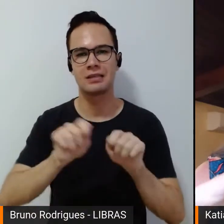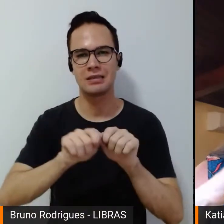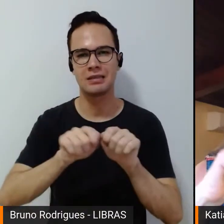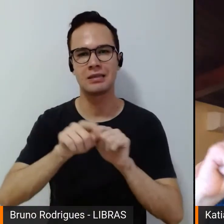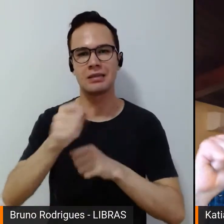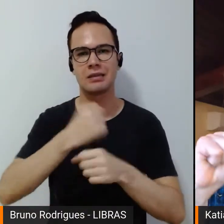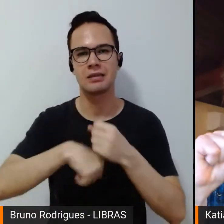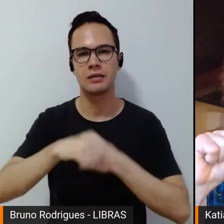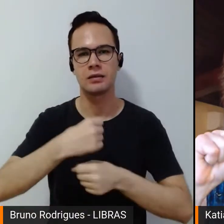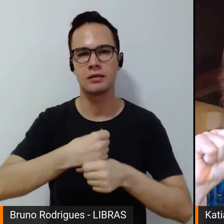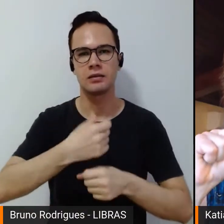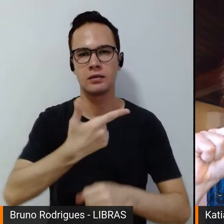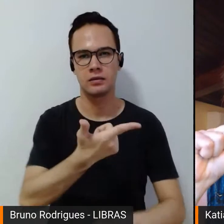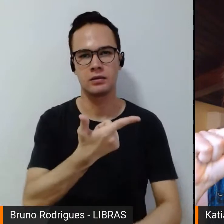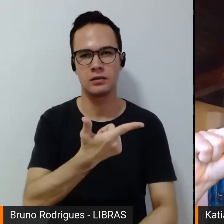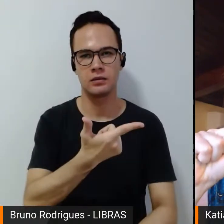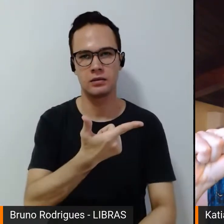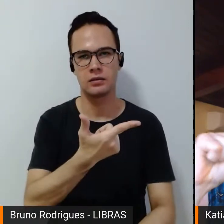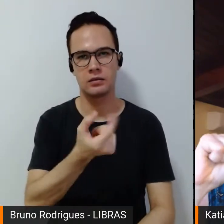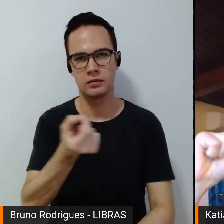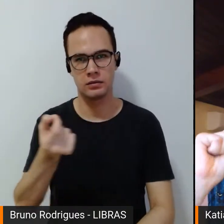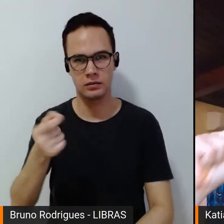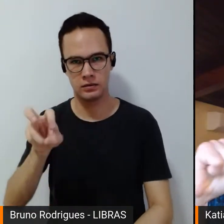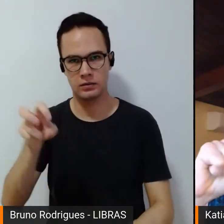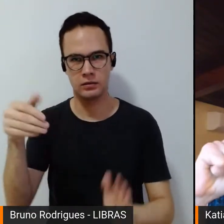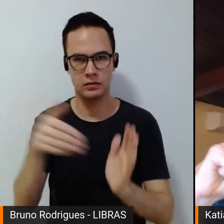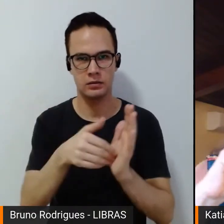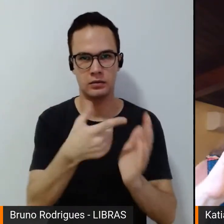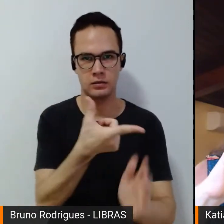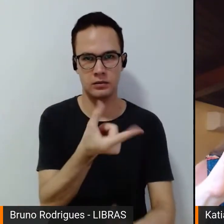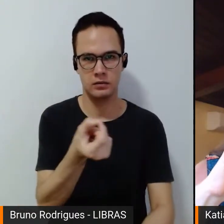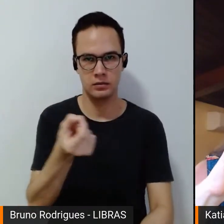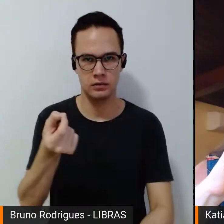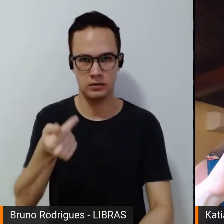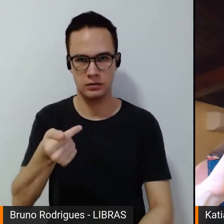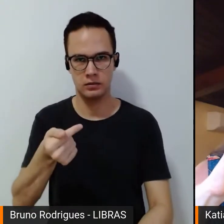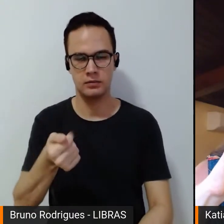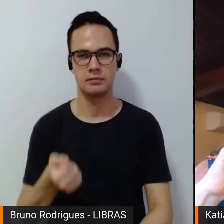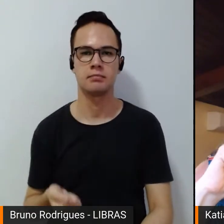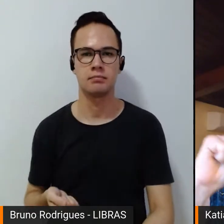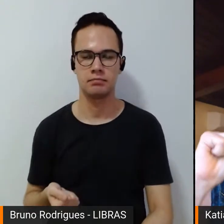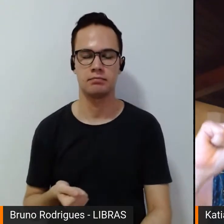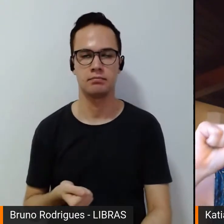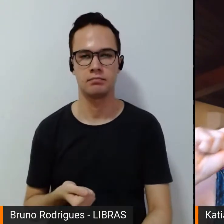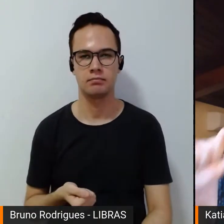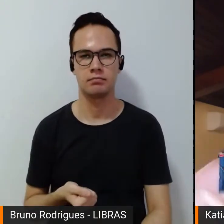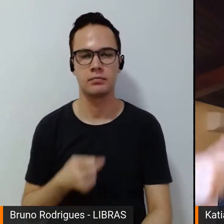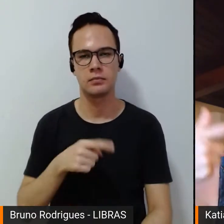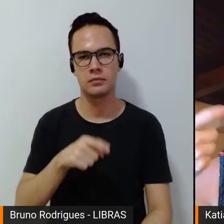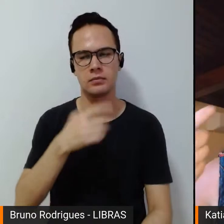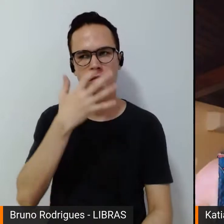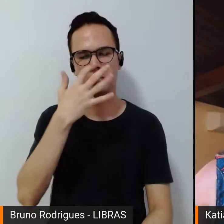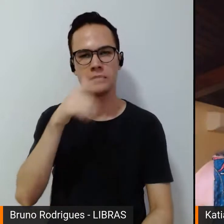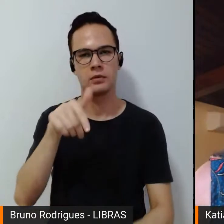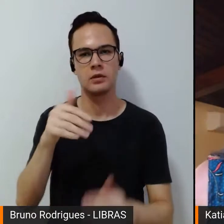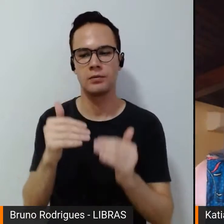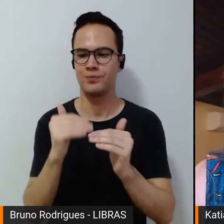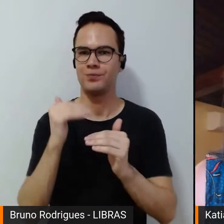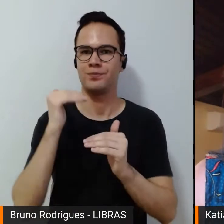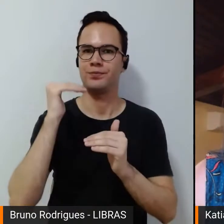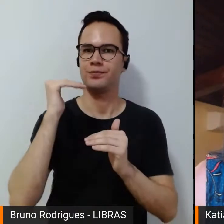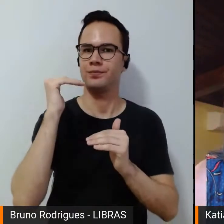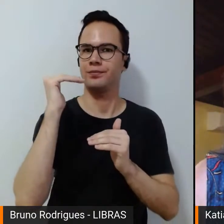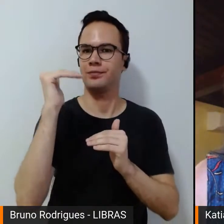o ano de 2005 e 2007, é impressionante o salto que se tem